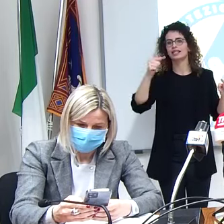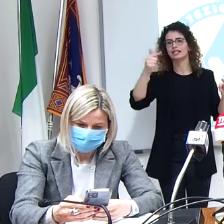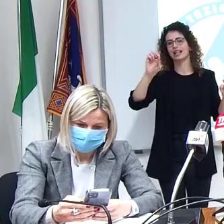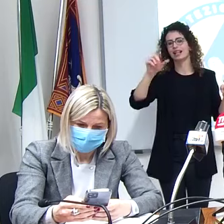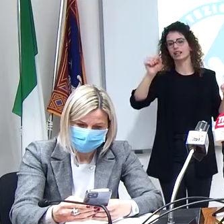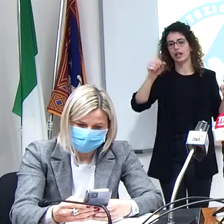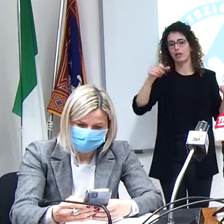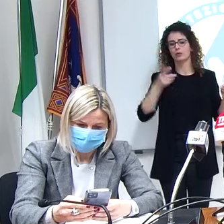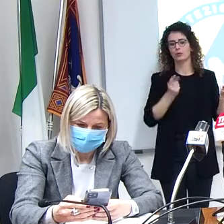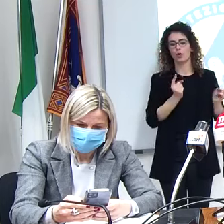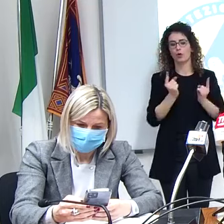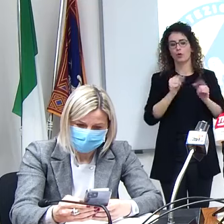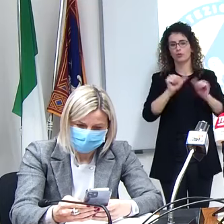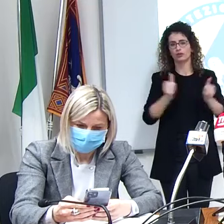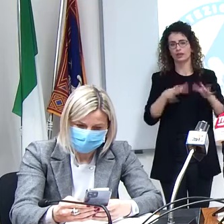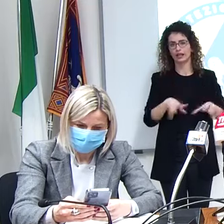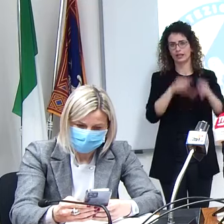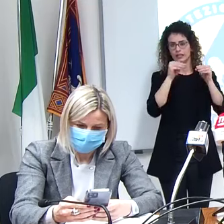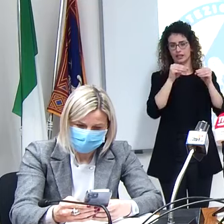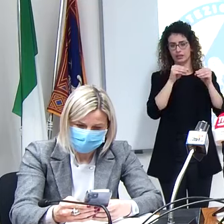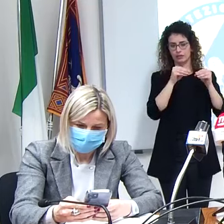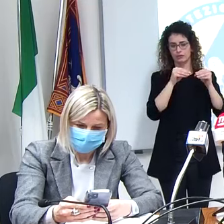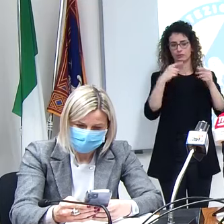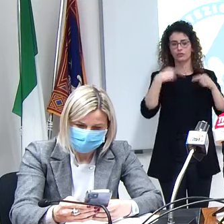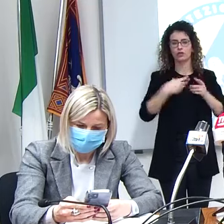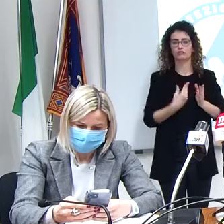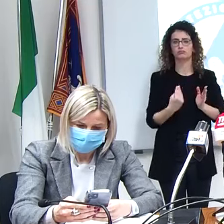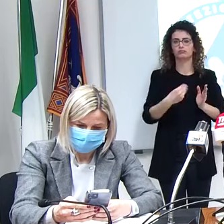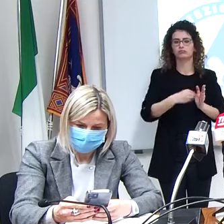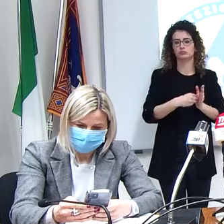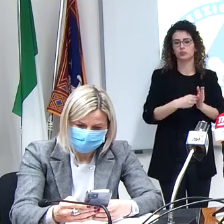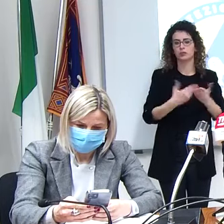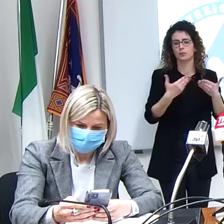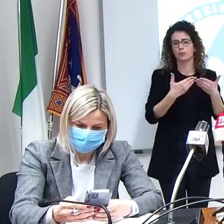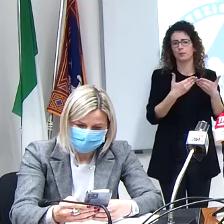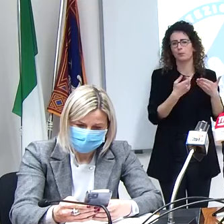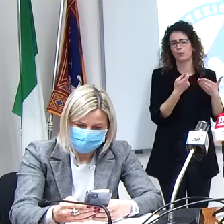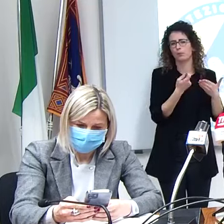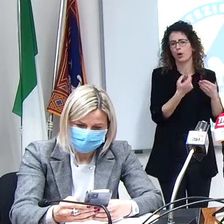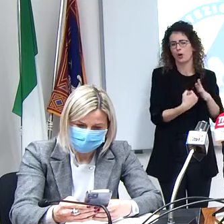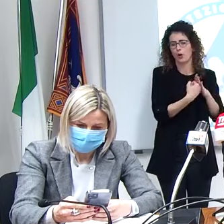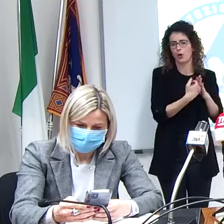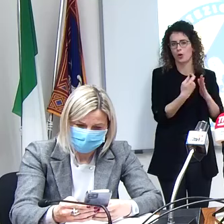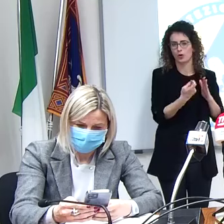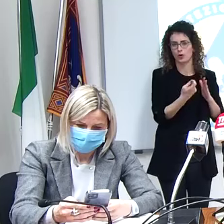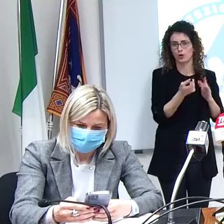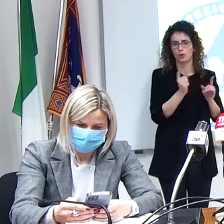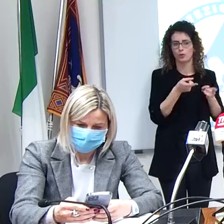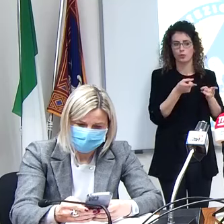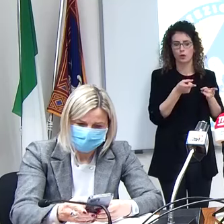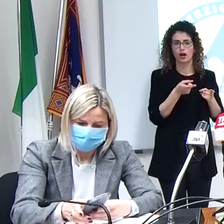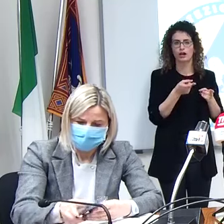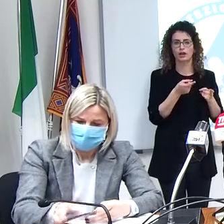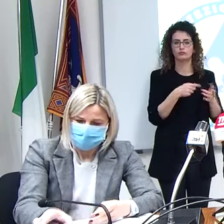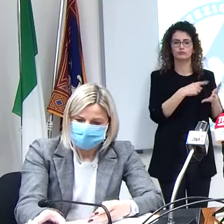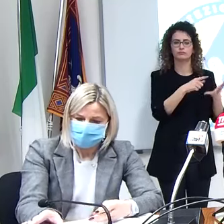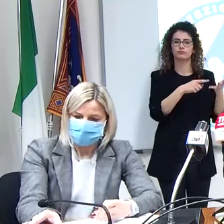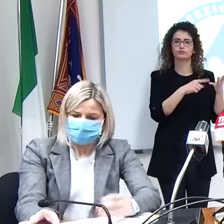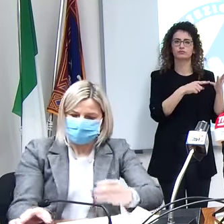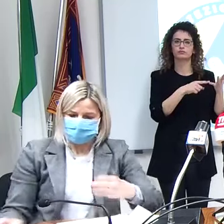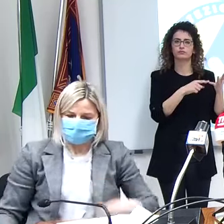si è aggiunta anche seppur con pochi studi a supporto anche la possibile utilità della